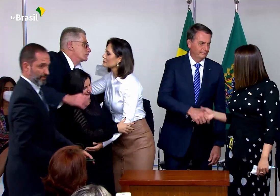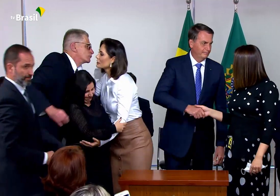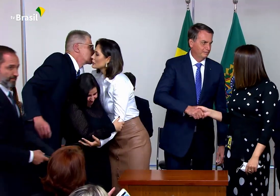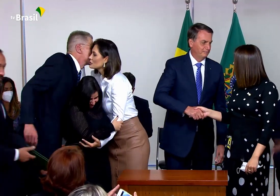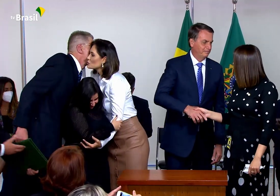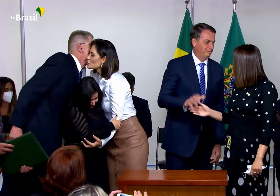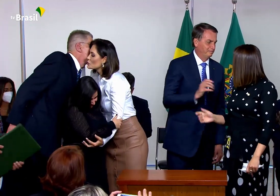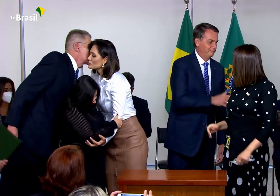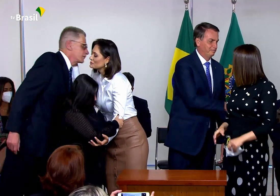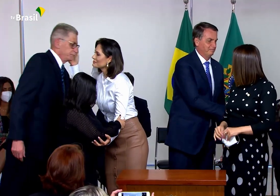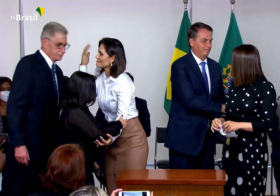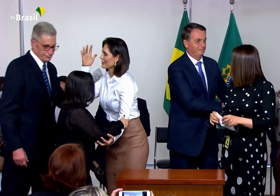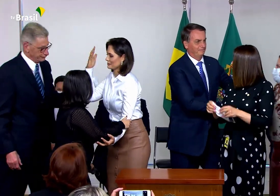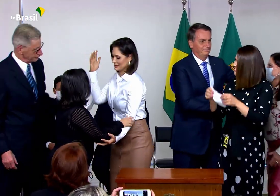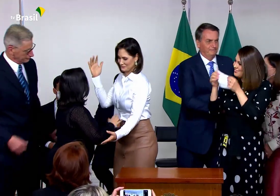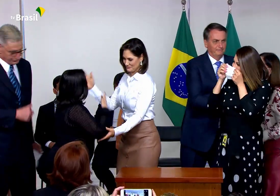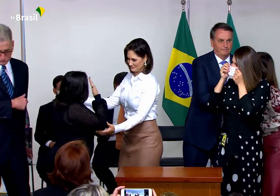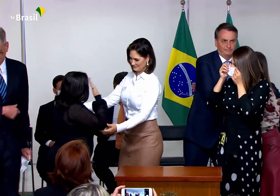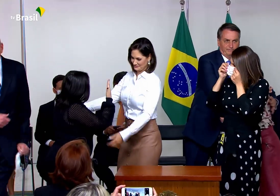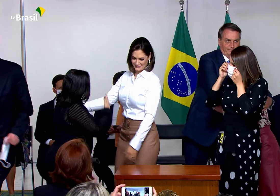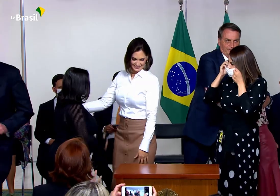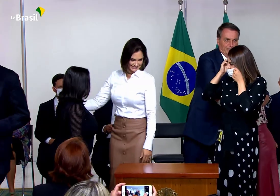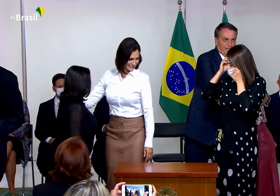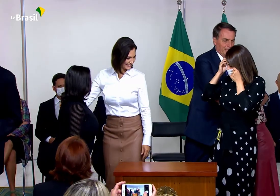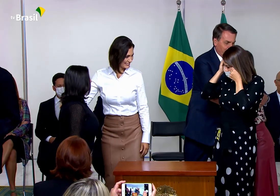Está encerrada esta cerimônia.